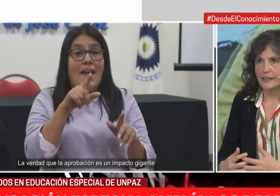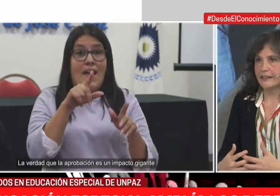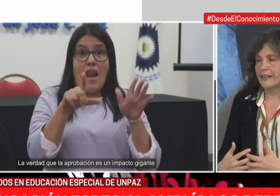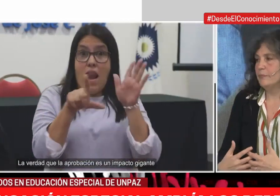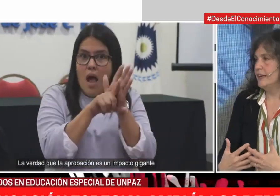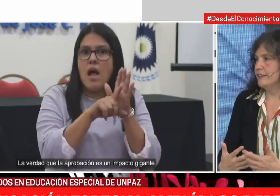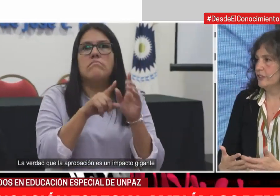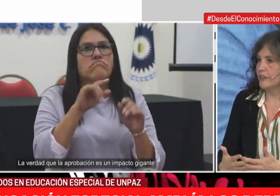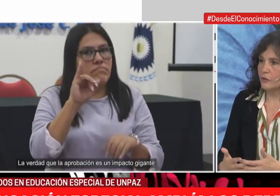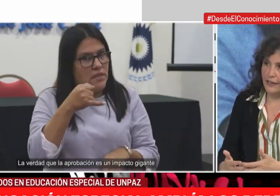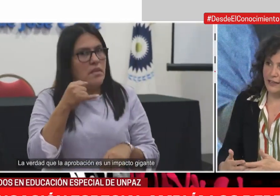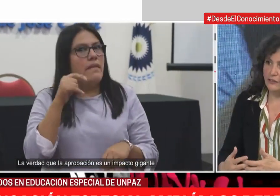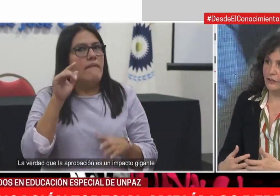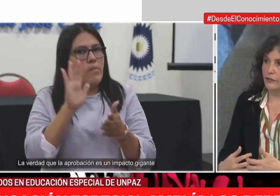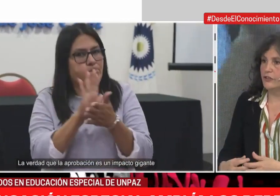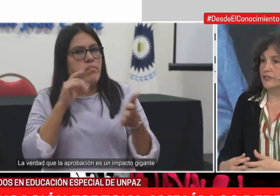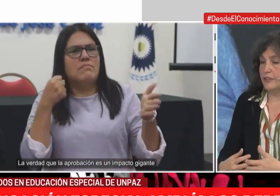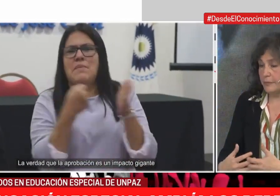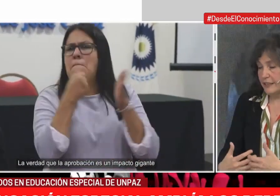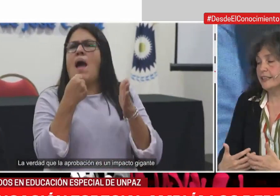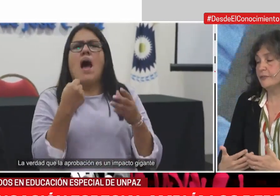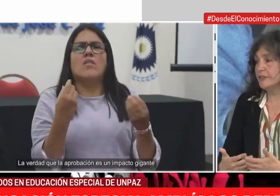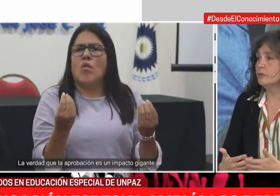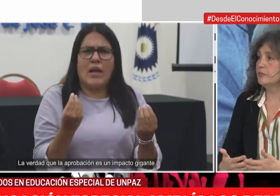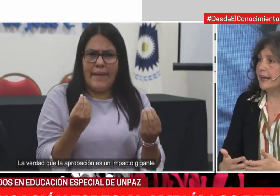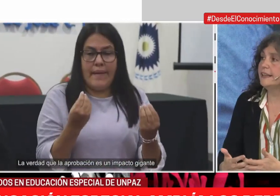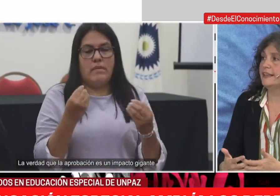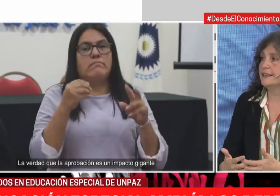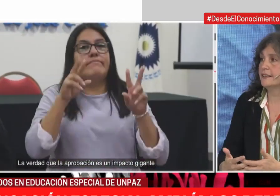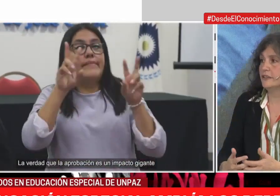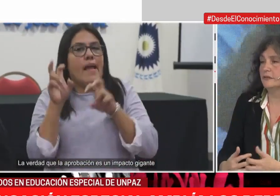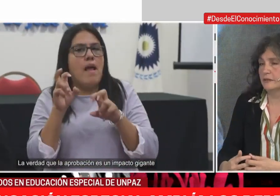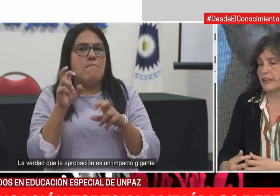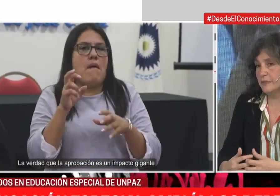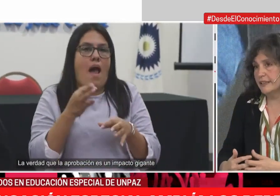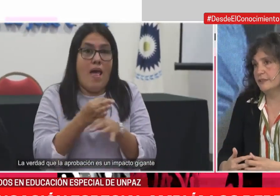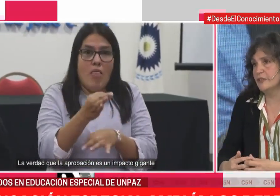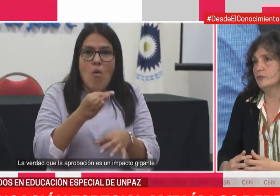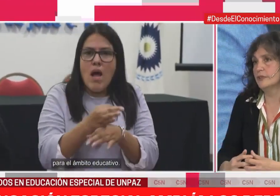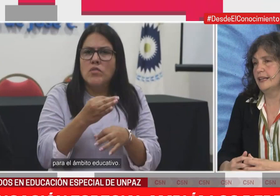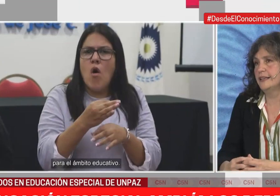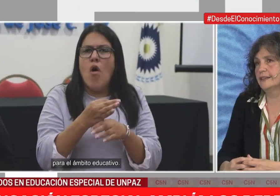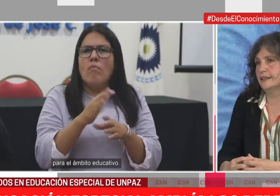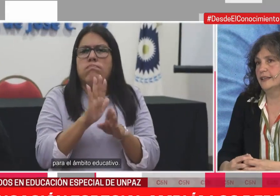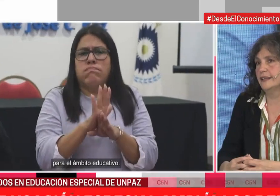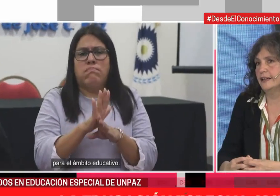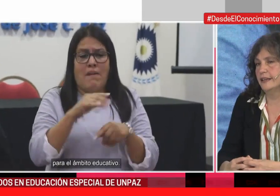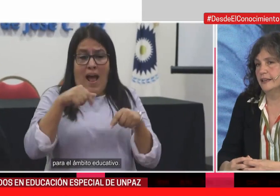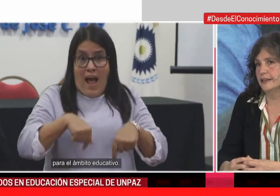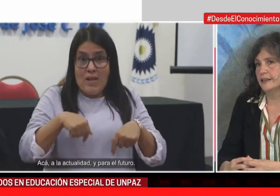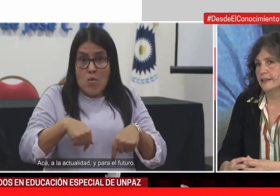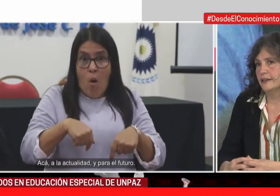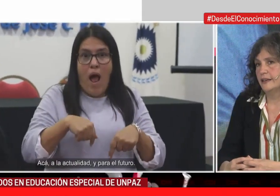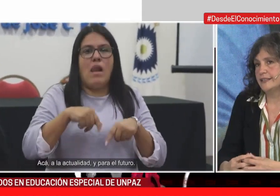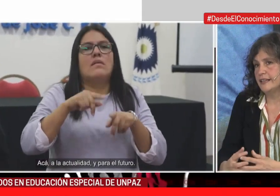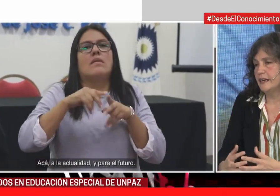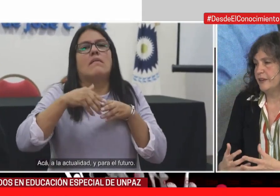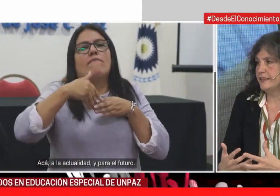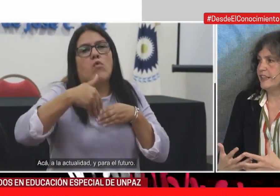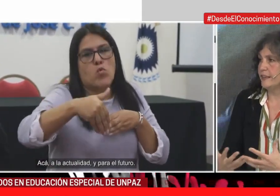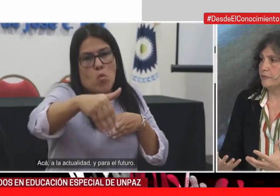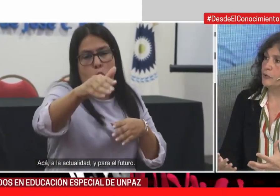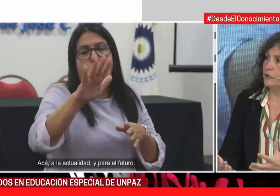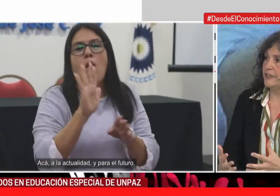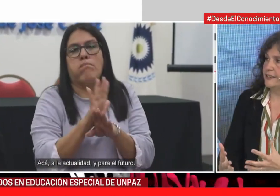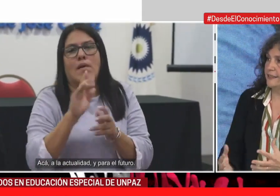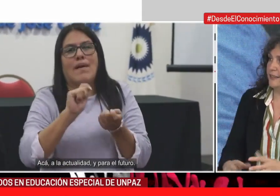repleto de encuentros, también de dificultades, ¿no? También de dificultades. La salida